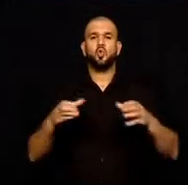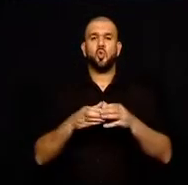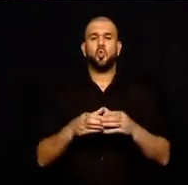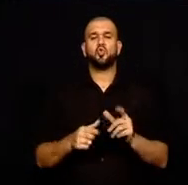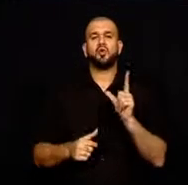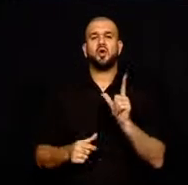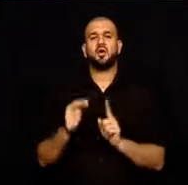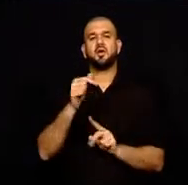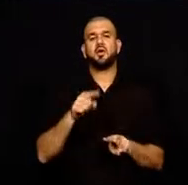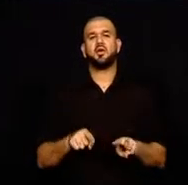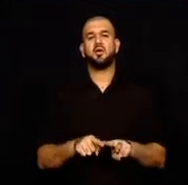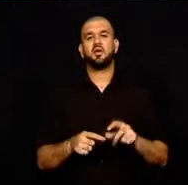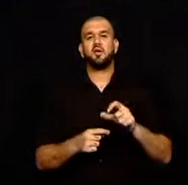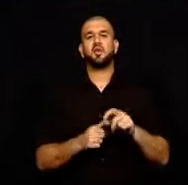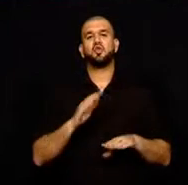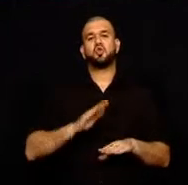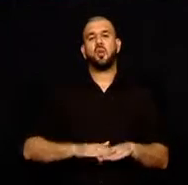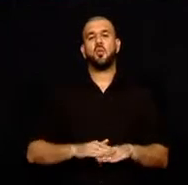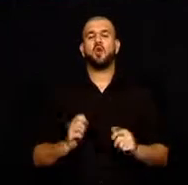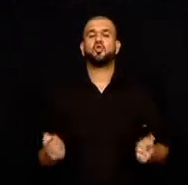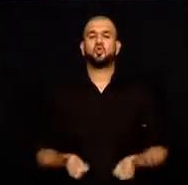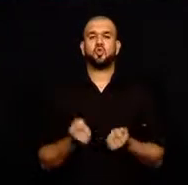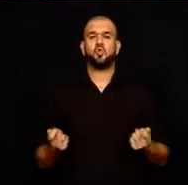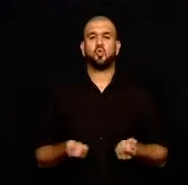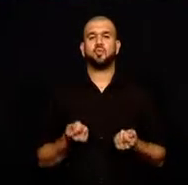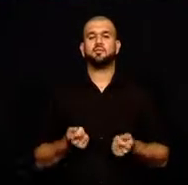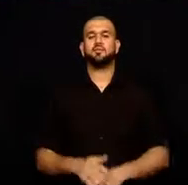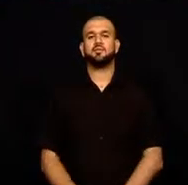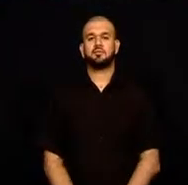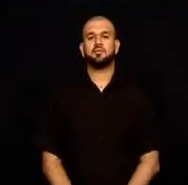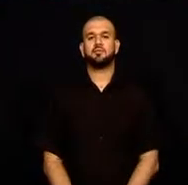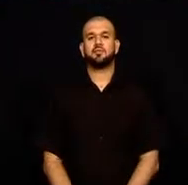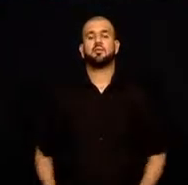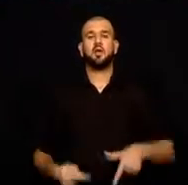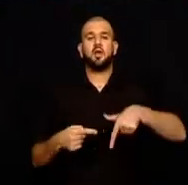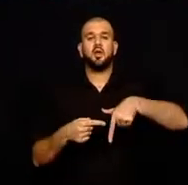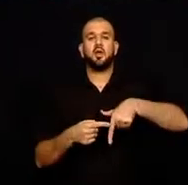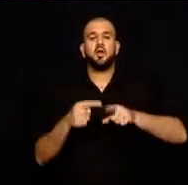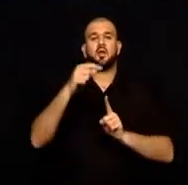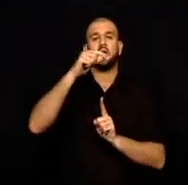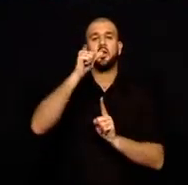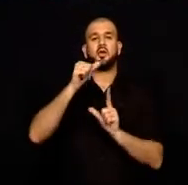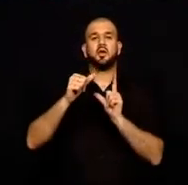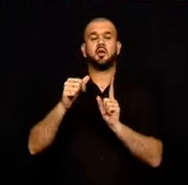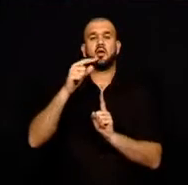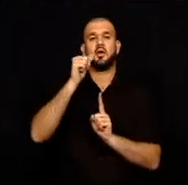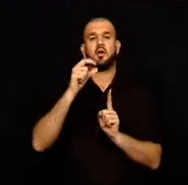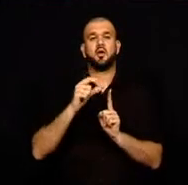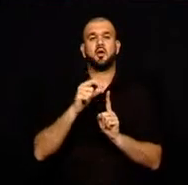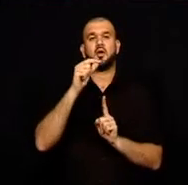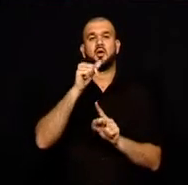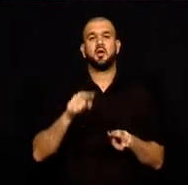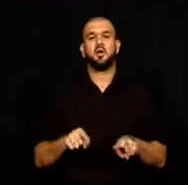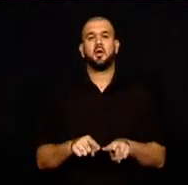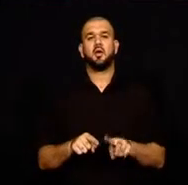sahiplerinden birini topluca linç etmeye çalışıyor. Filipinler bir kez